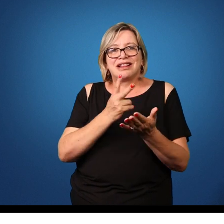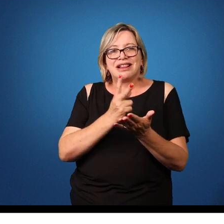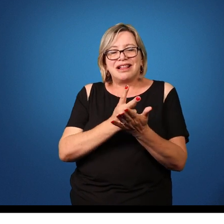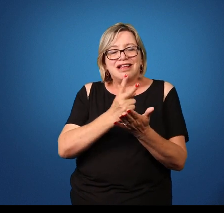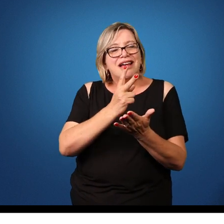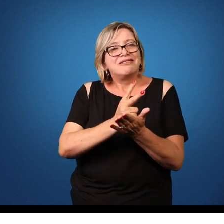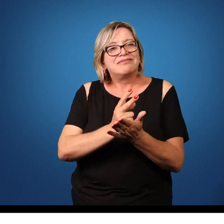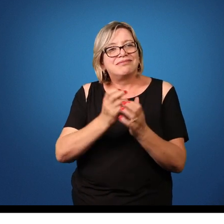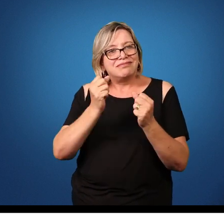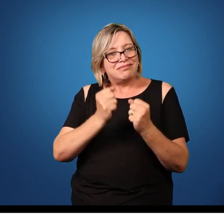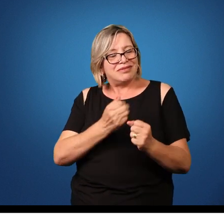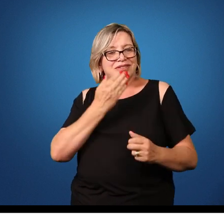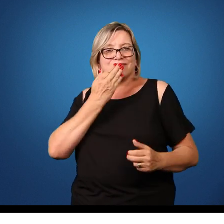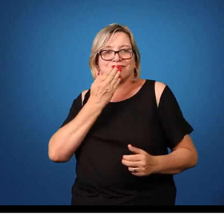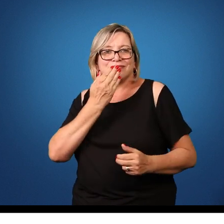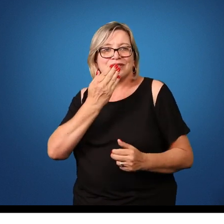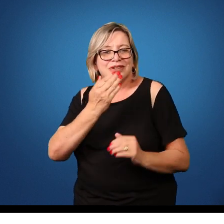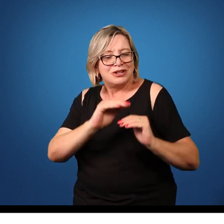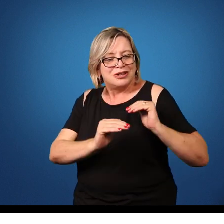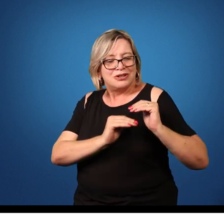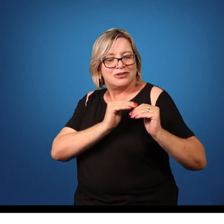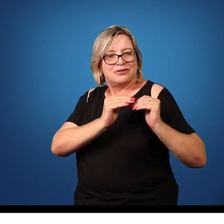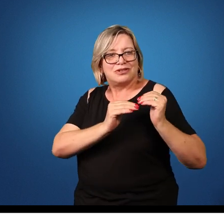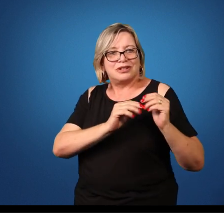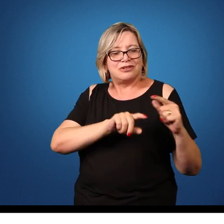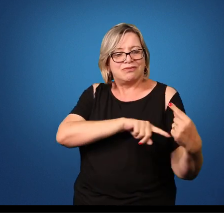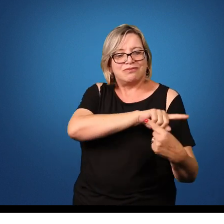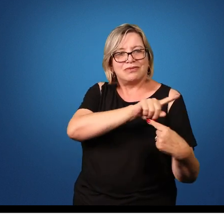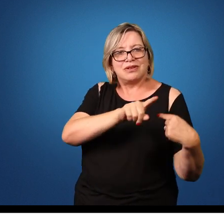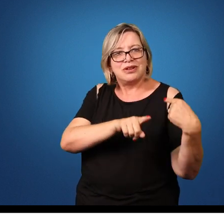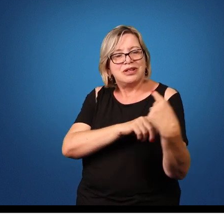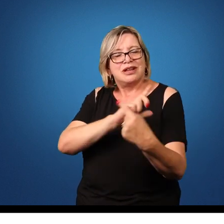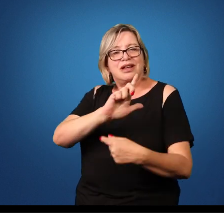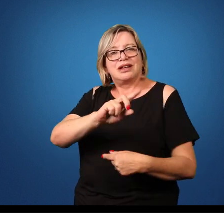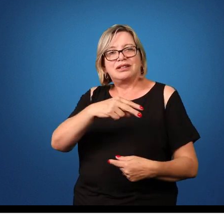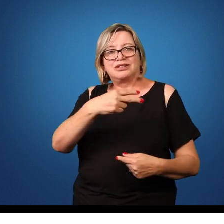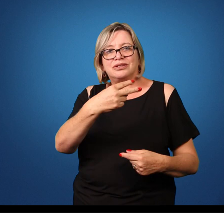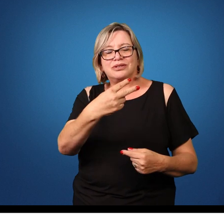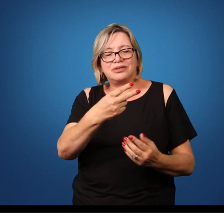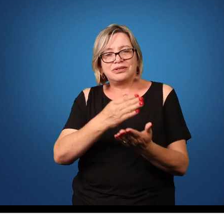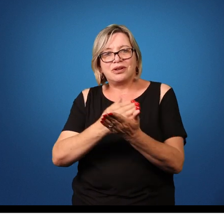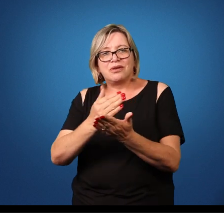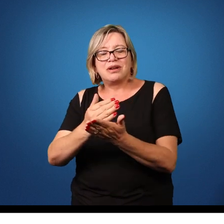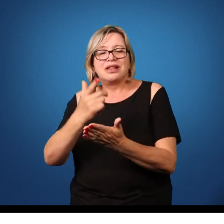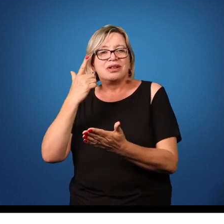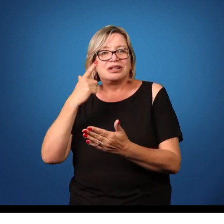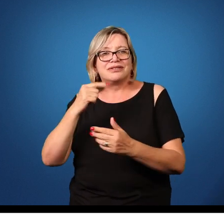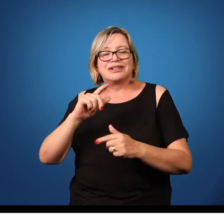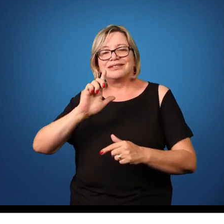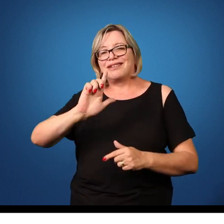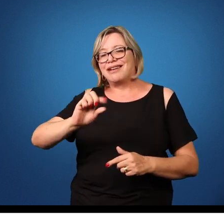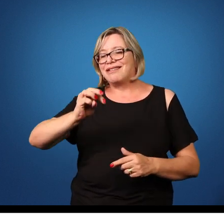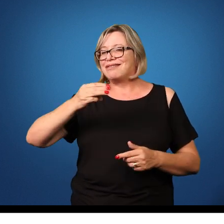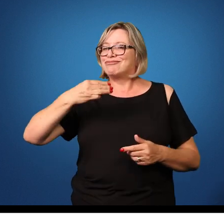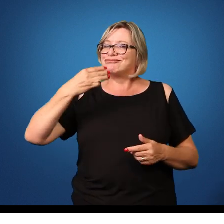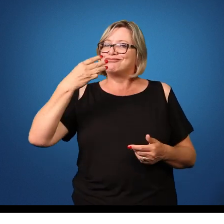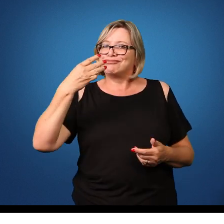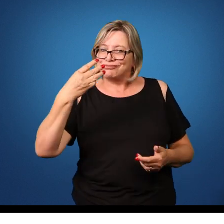favoráveis, se desenvolvem, se transformam em larva 2, chegando à larva 3 novamente,